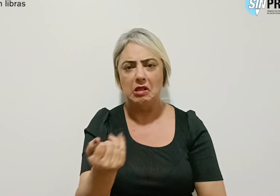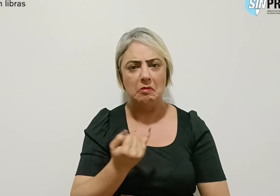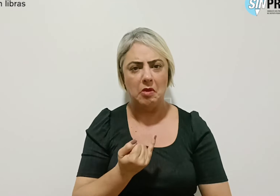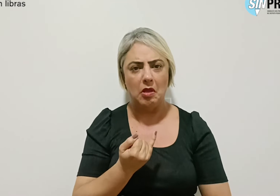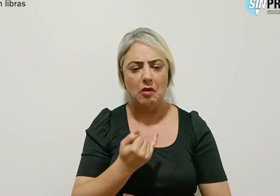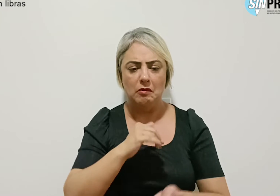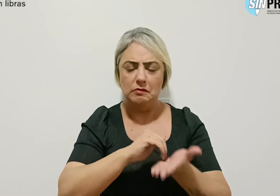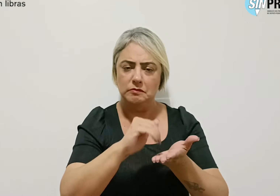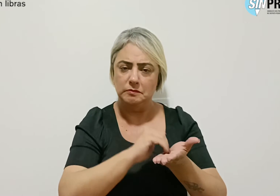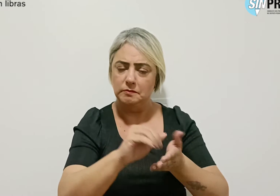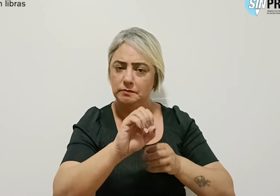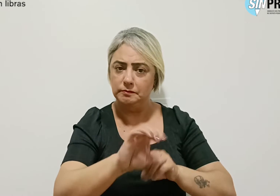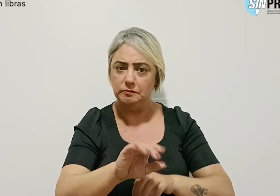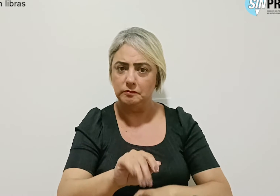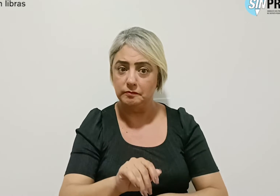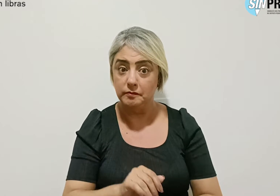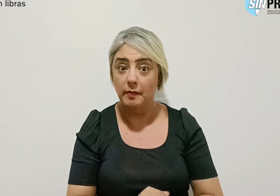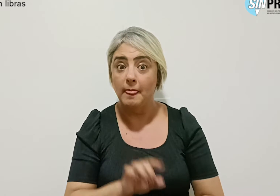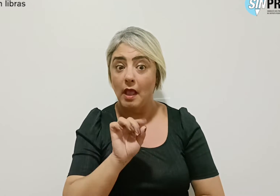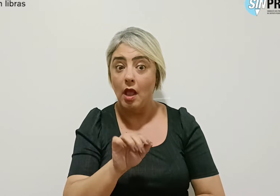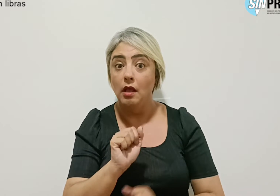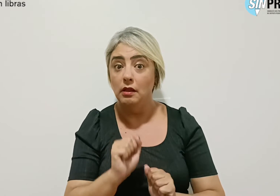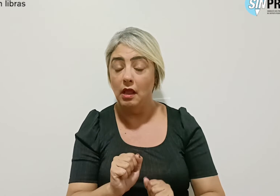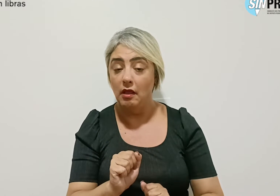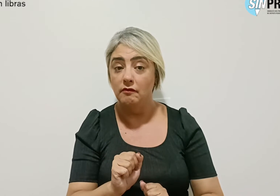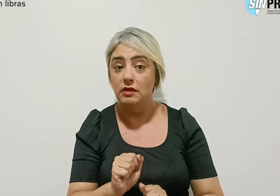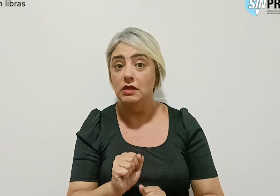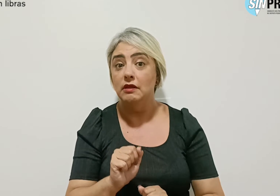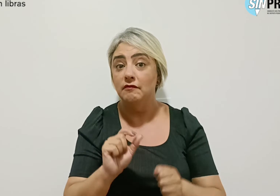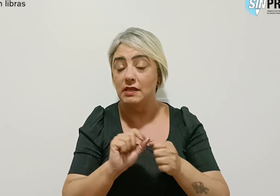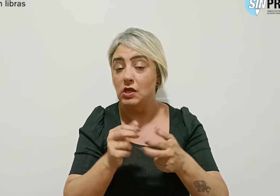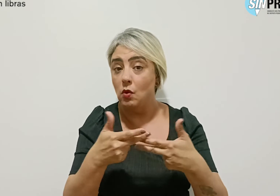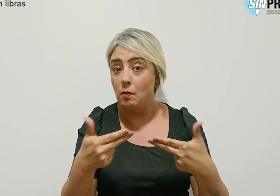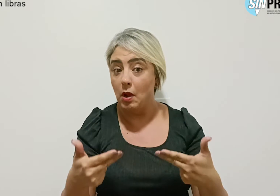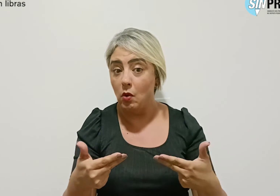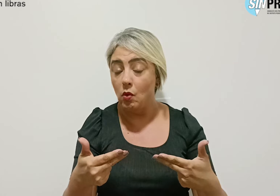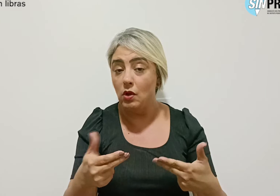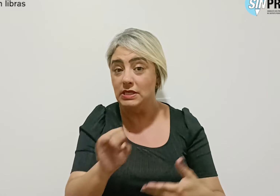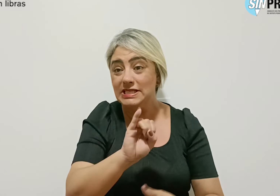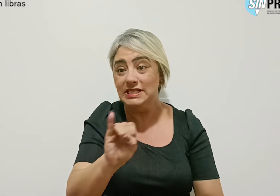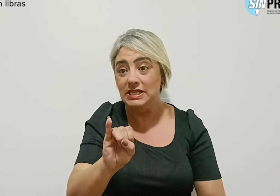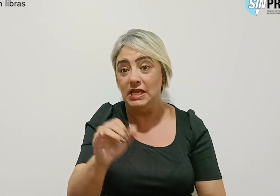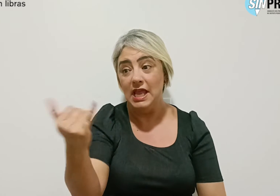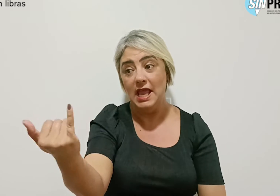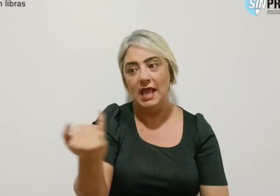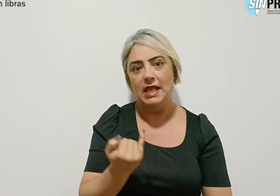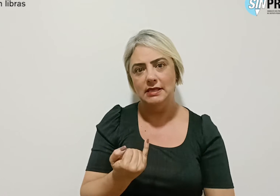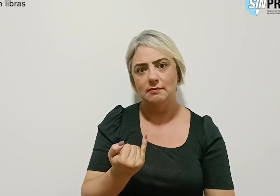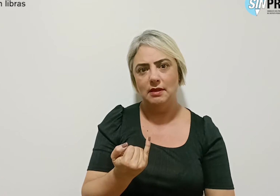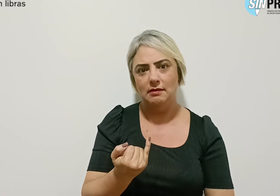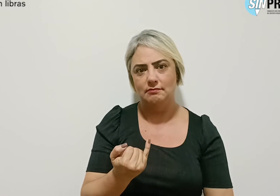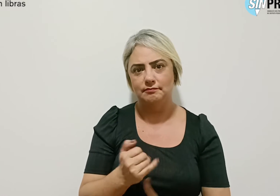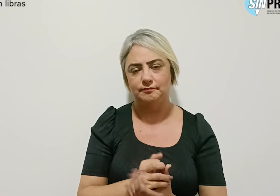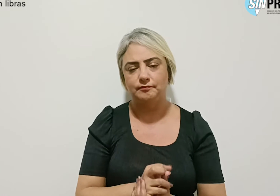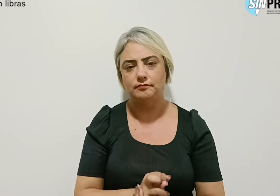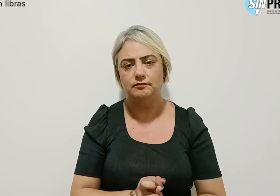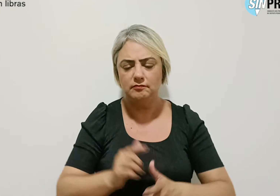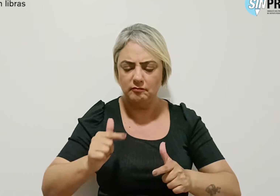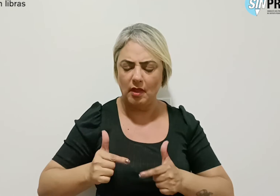Secretaria de Educação, só deve tomar providências caso a receba. Luta histórica